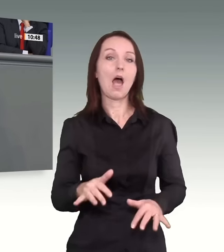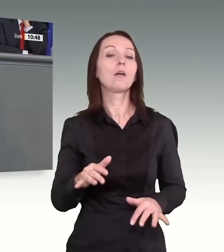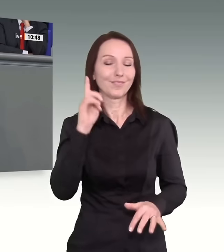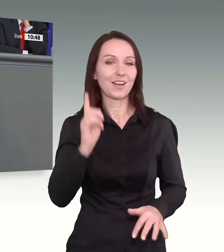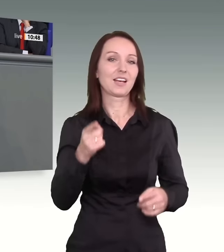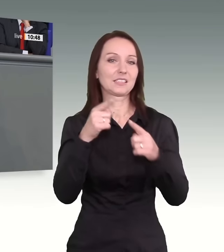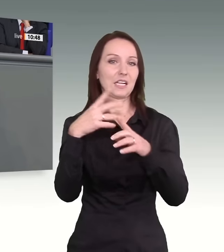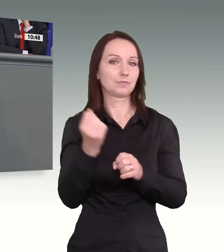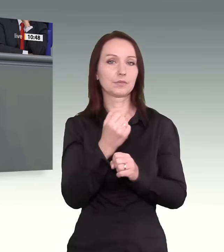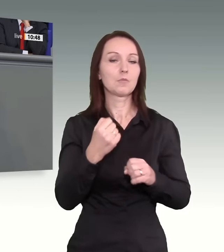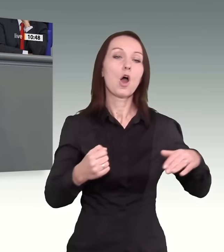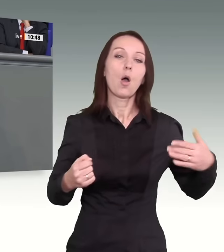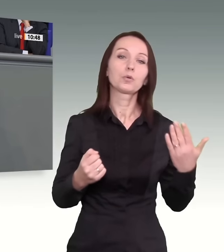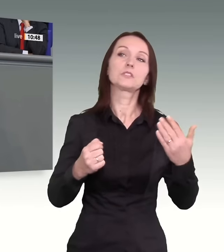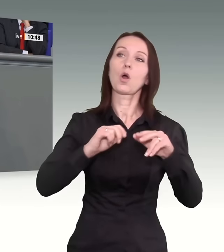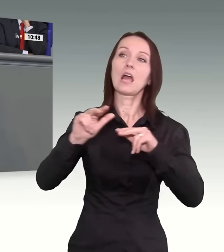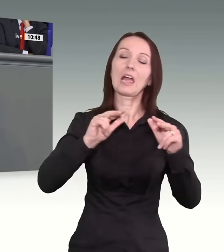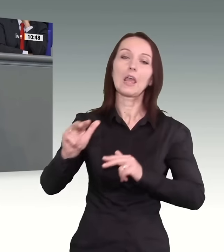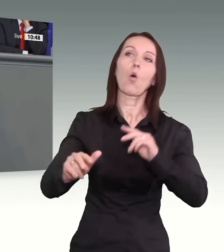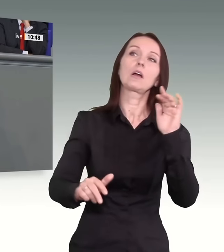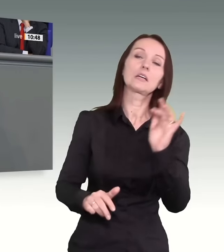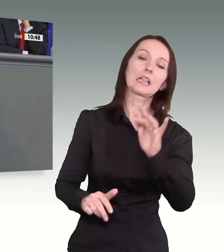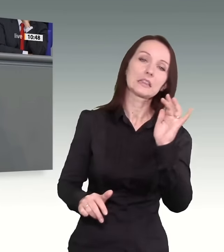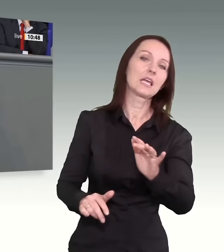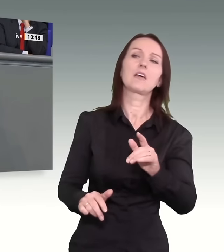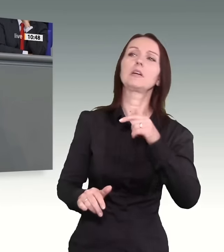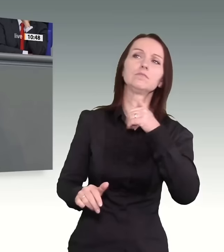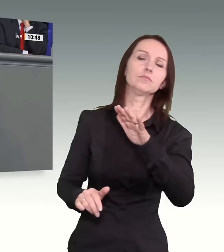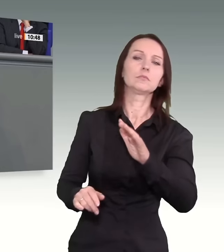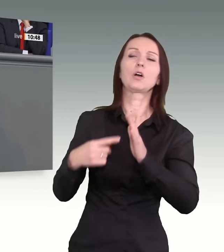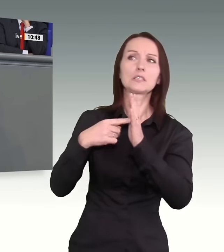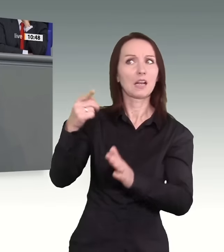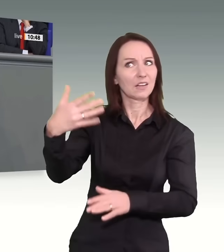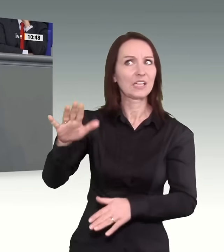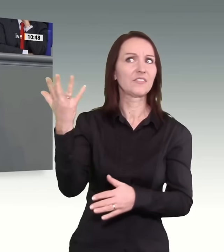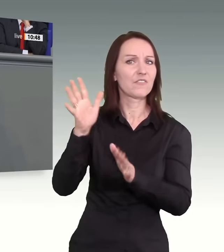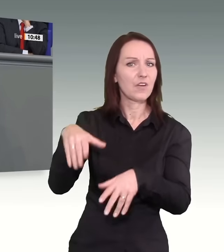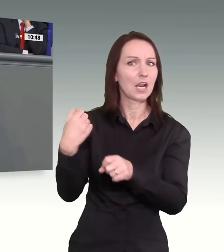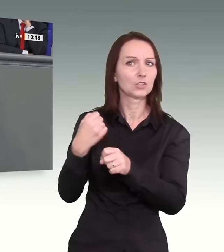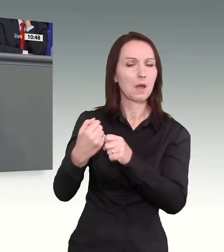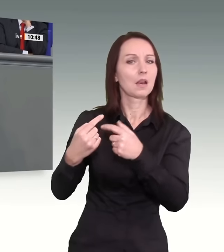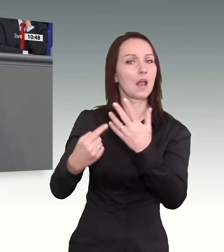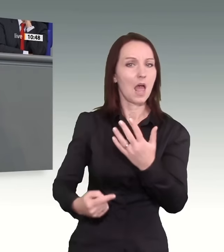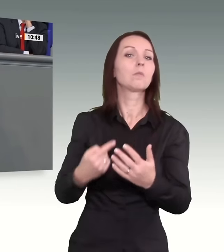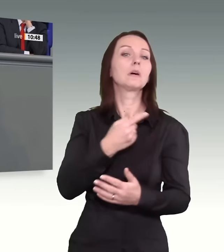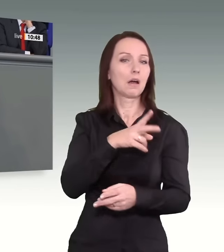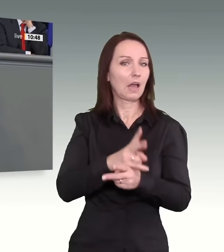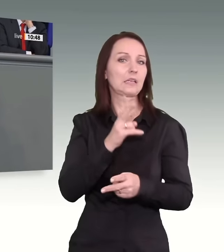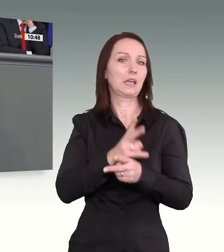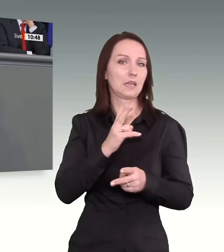kritisiert, dass die Regierung das zurückweist, dass die Regierung darauf verweist, was sie alles getan hat, und die Opposition mehr, schneller und mehr